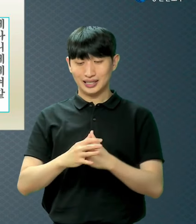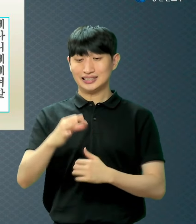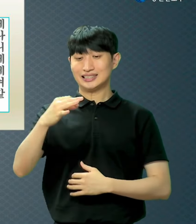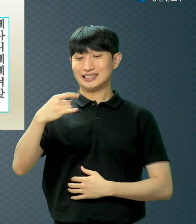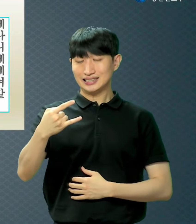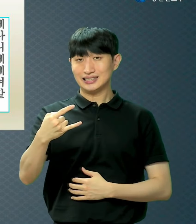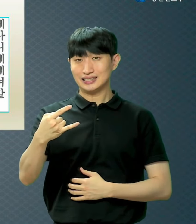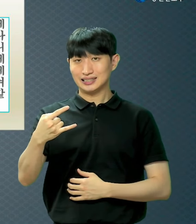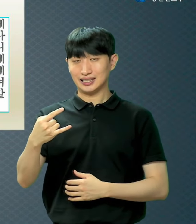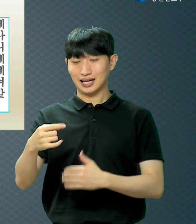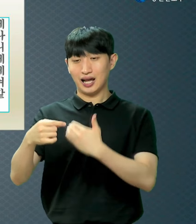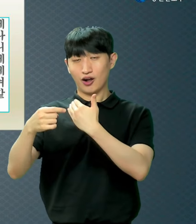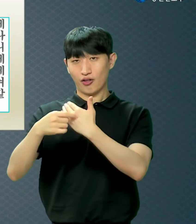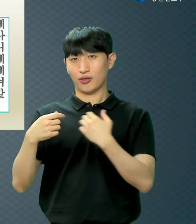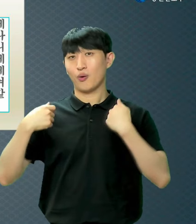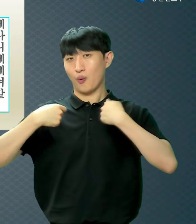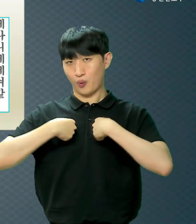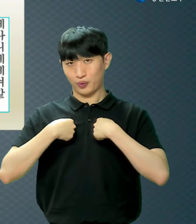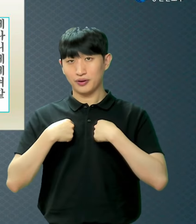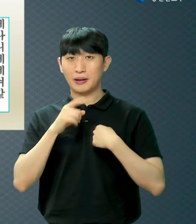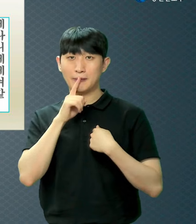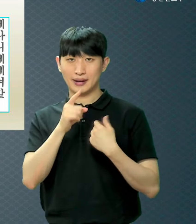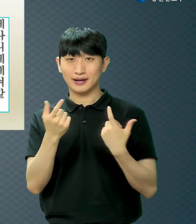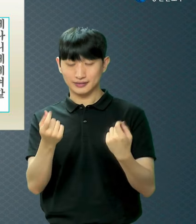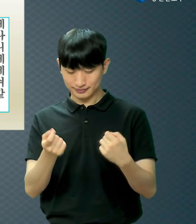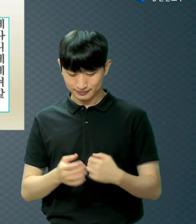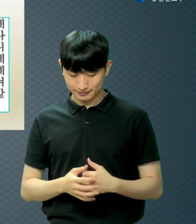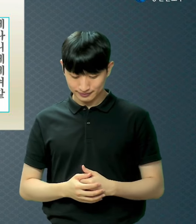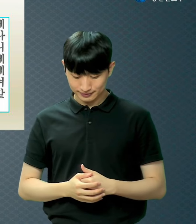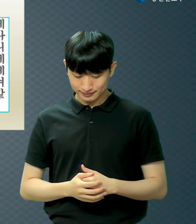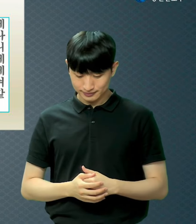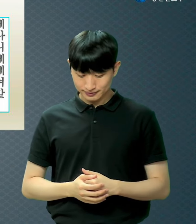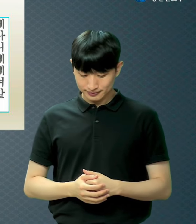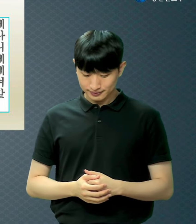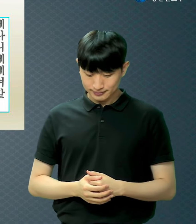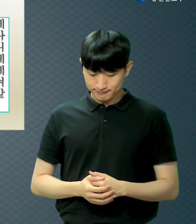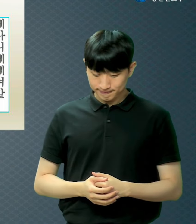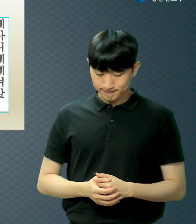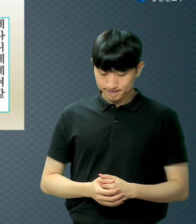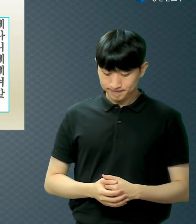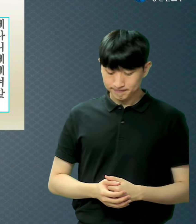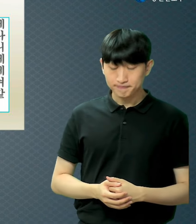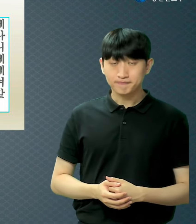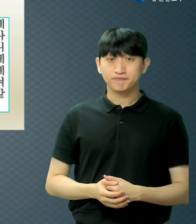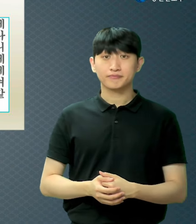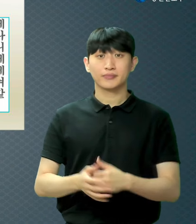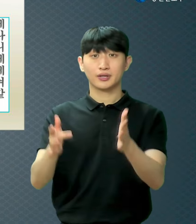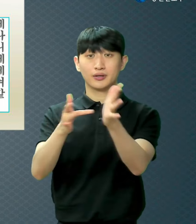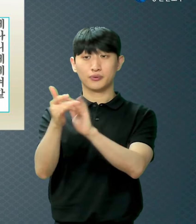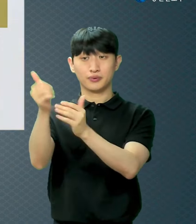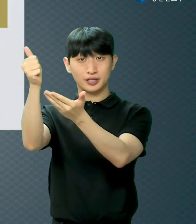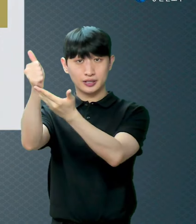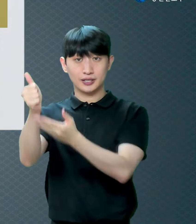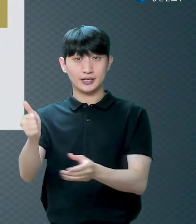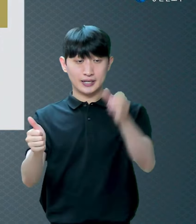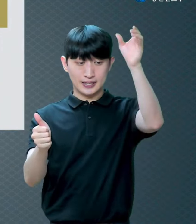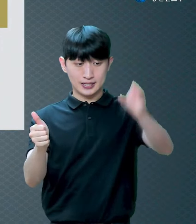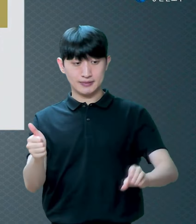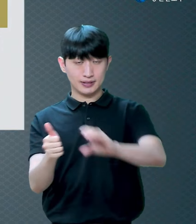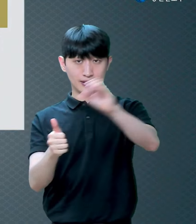예수님이 십자가에서 내 죄를 영원히 용서했다는 거 이거